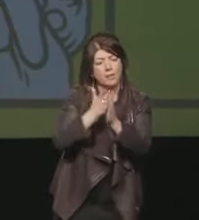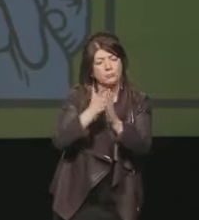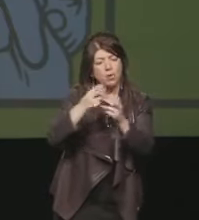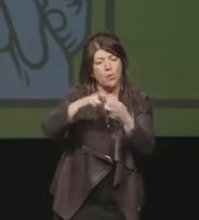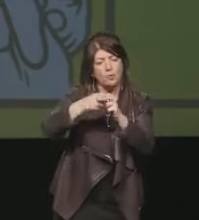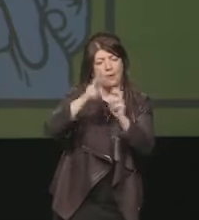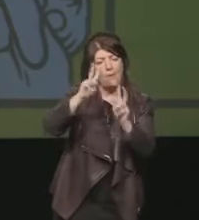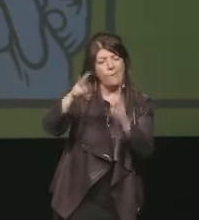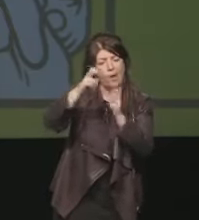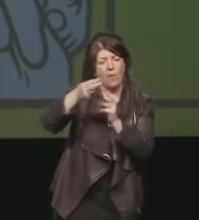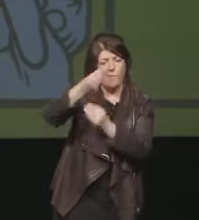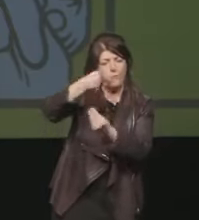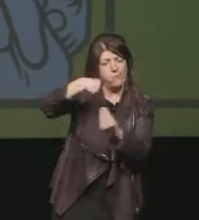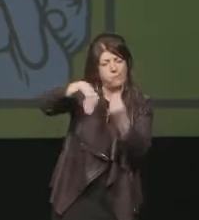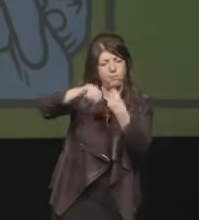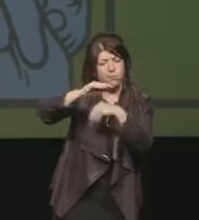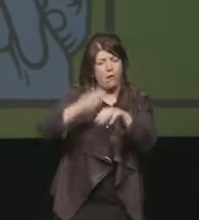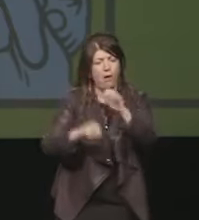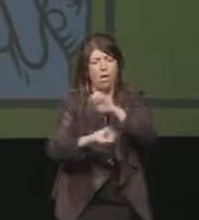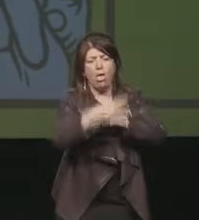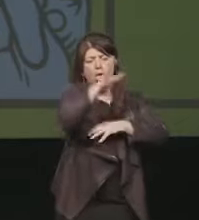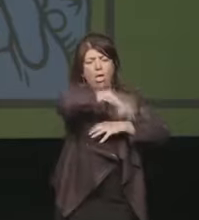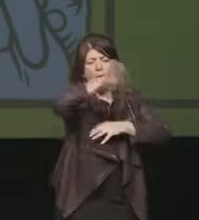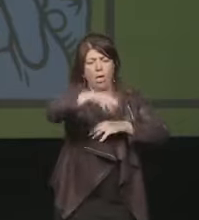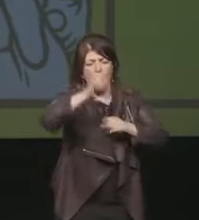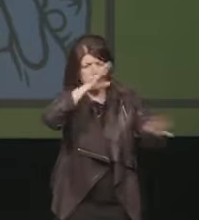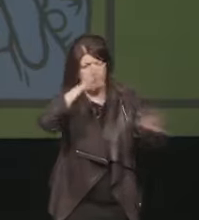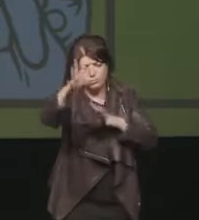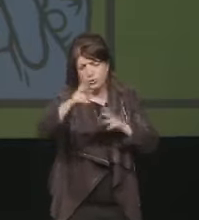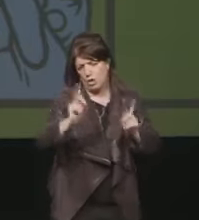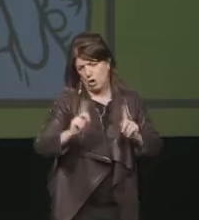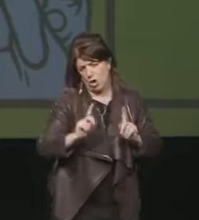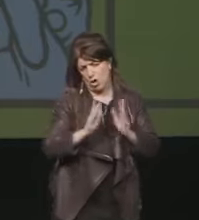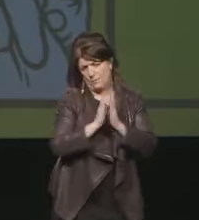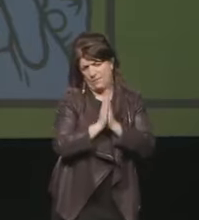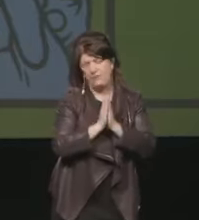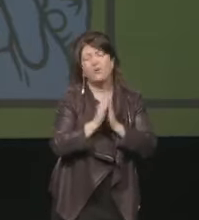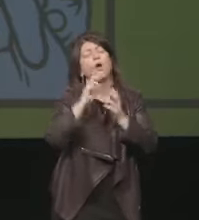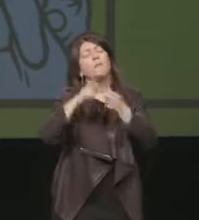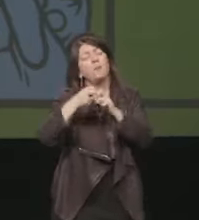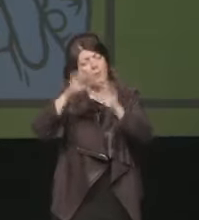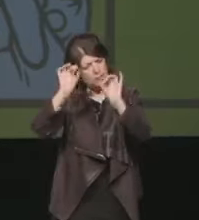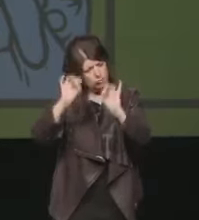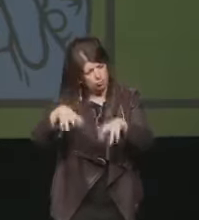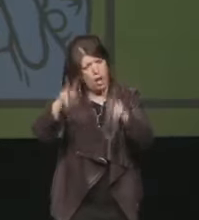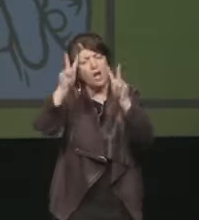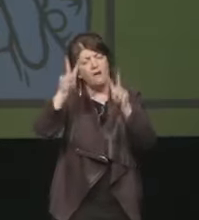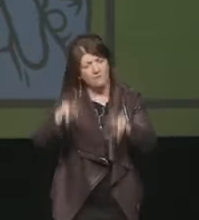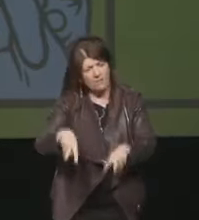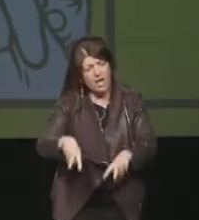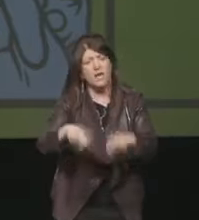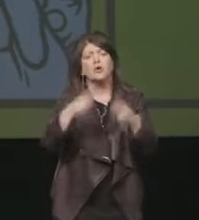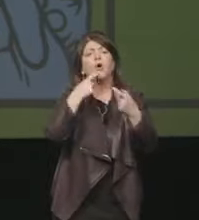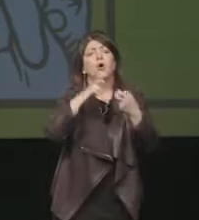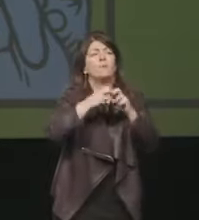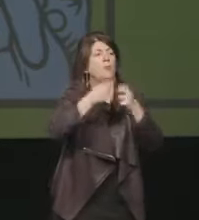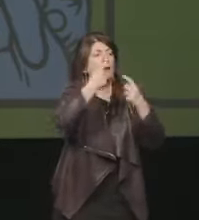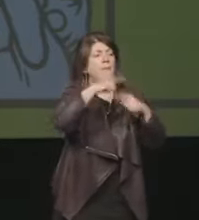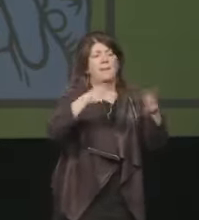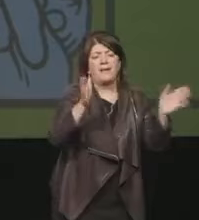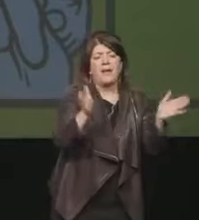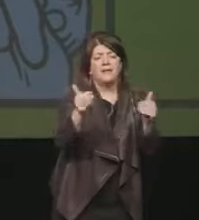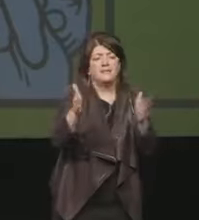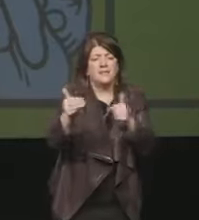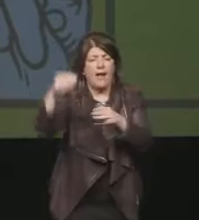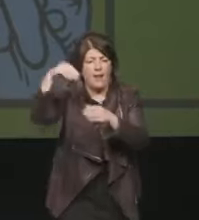mancate e ancora non mancano. E qui voglio riferirmi in particolar modo ai recenti allarmi circa la disponibilità delle sale, ovvero le